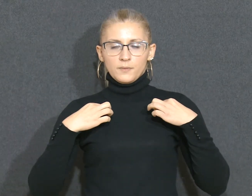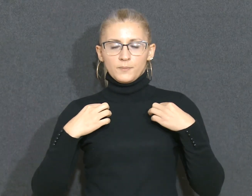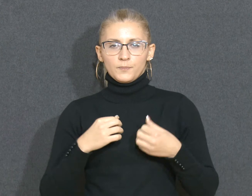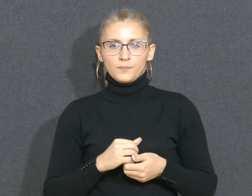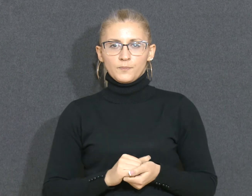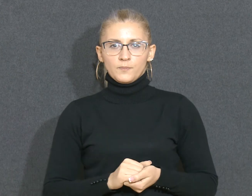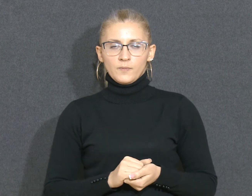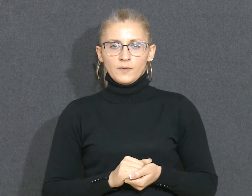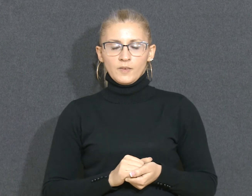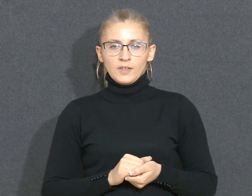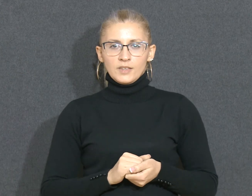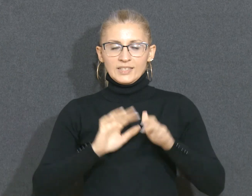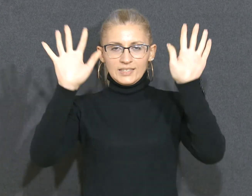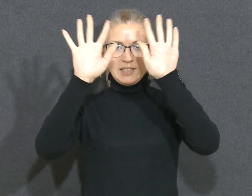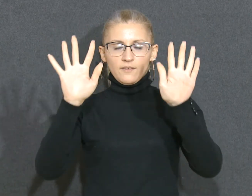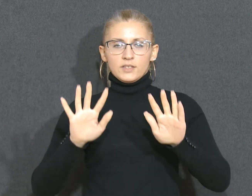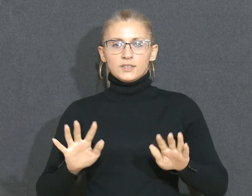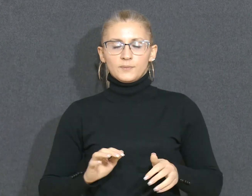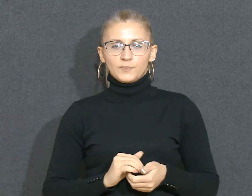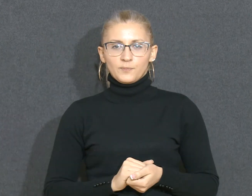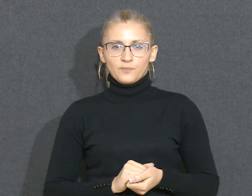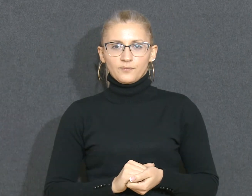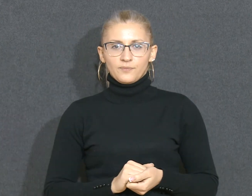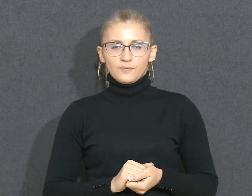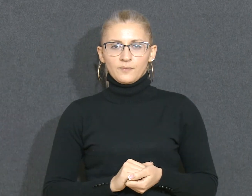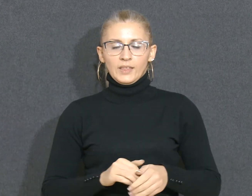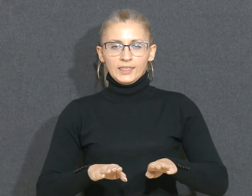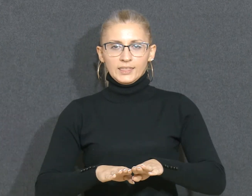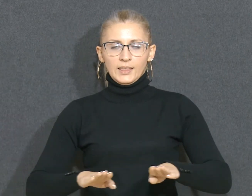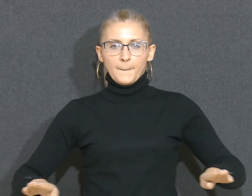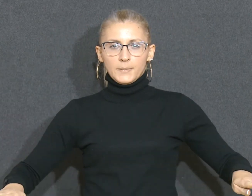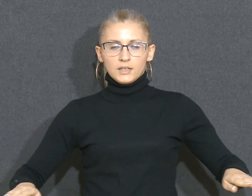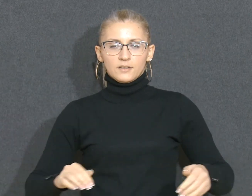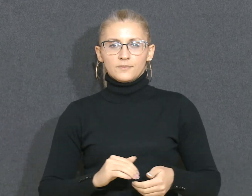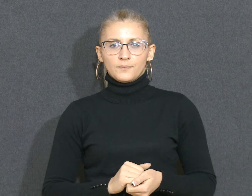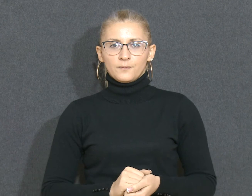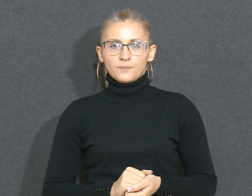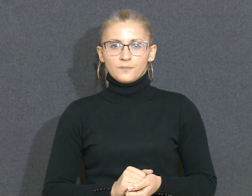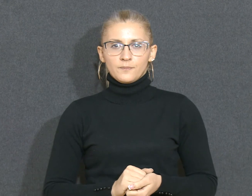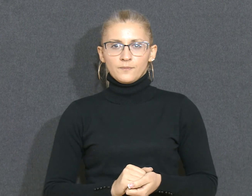Zavesa Tepih Telefon